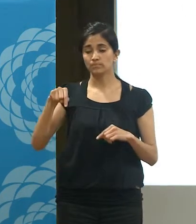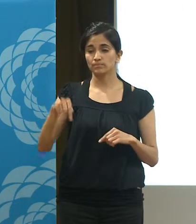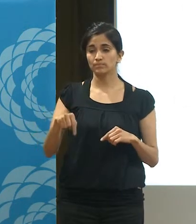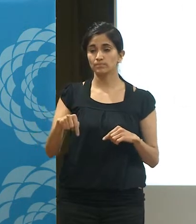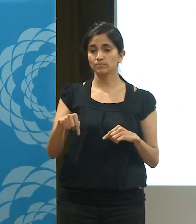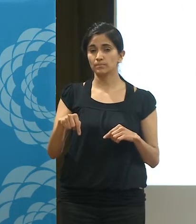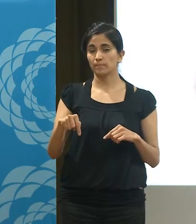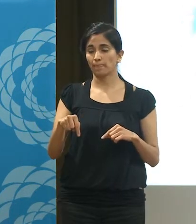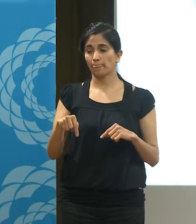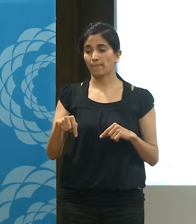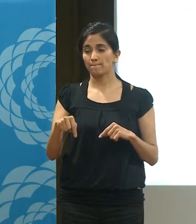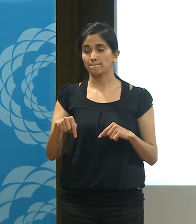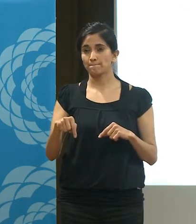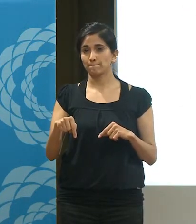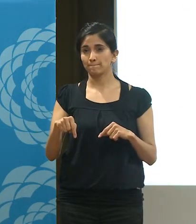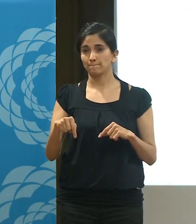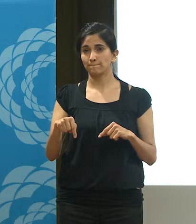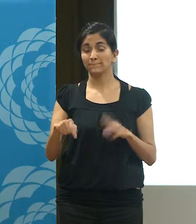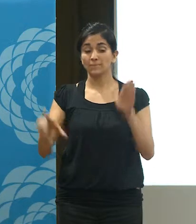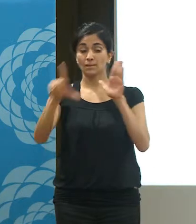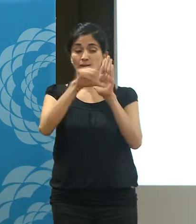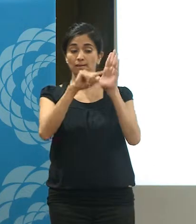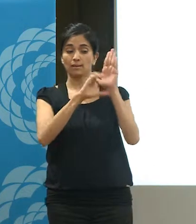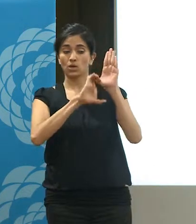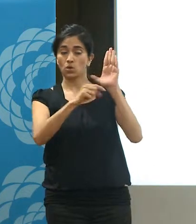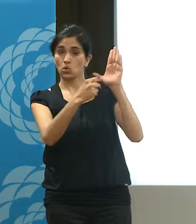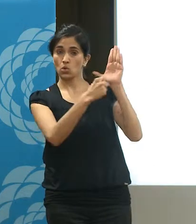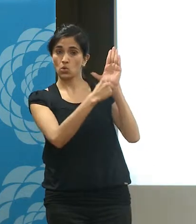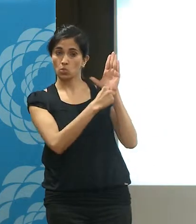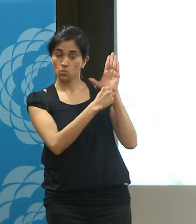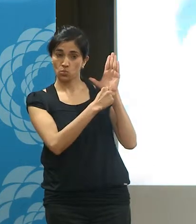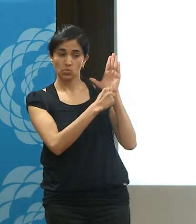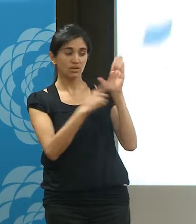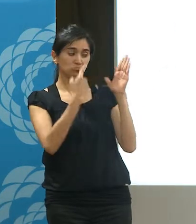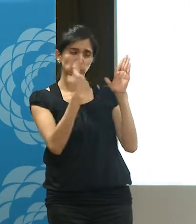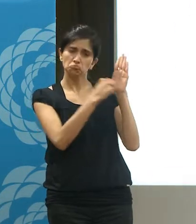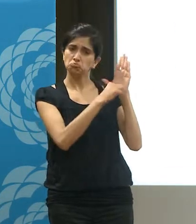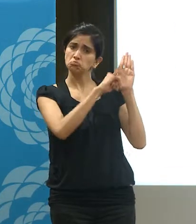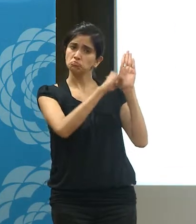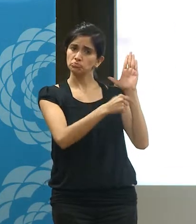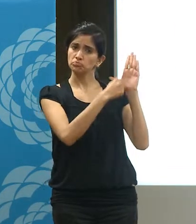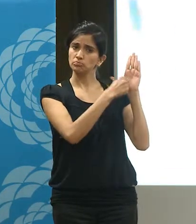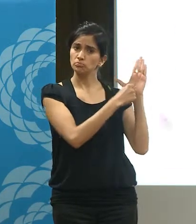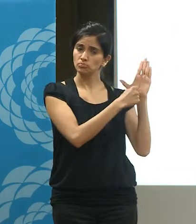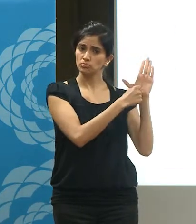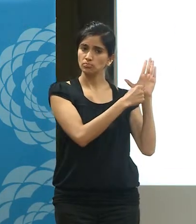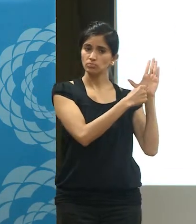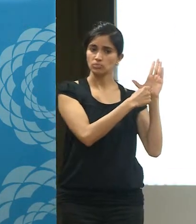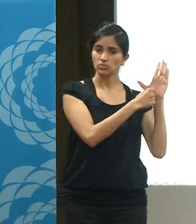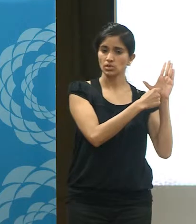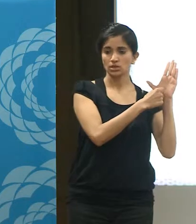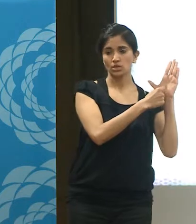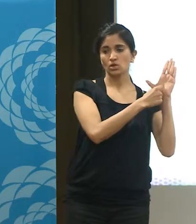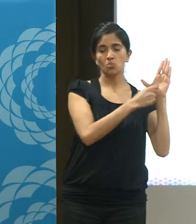en que la ley de medios es una ley para defender lo popular, es una ley muy interesante, no es una ley para batallar